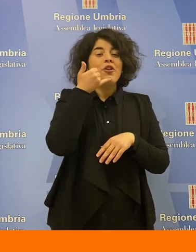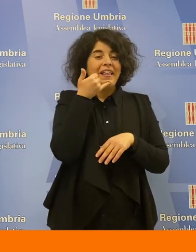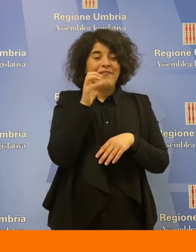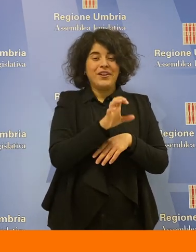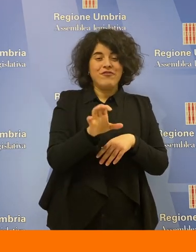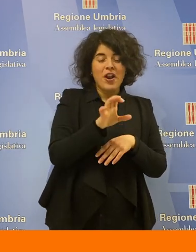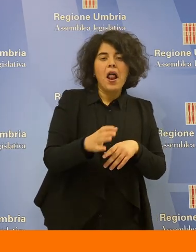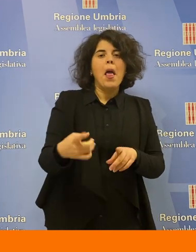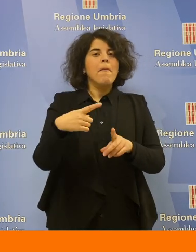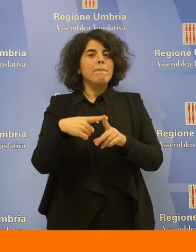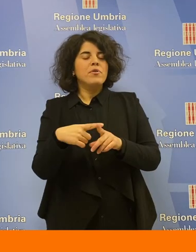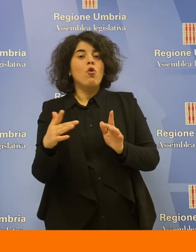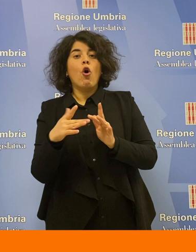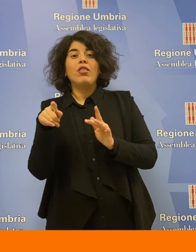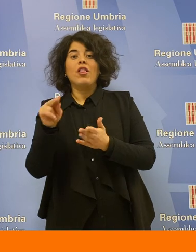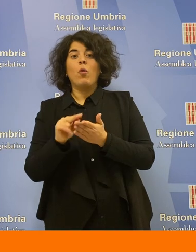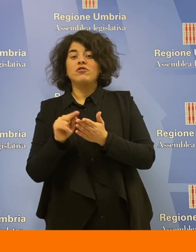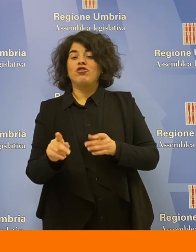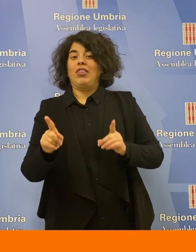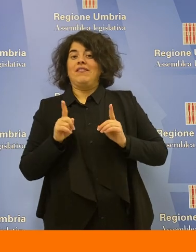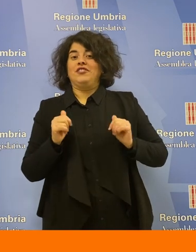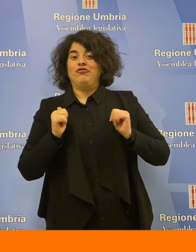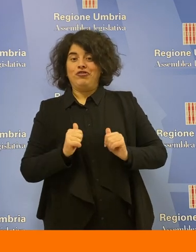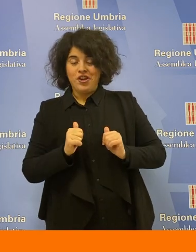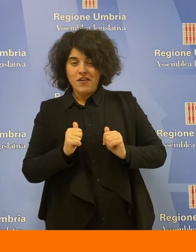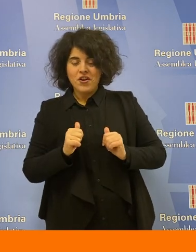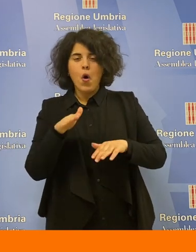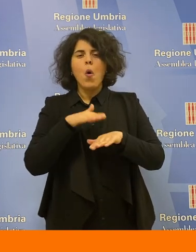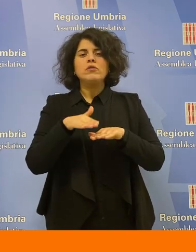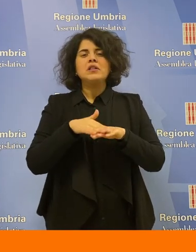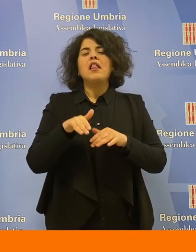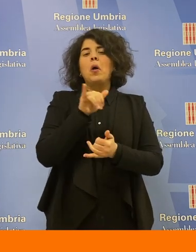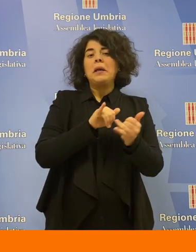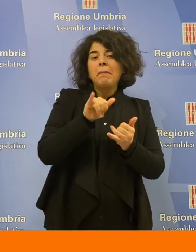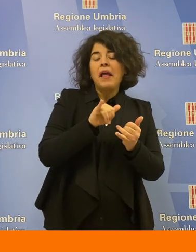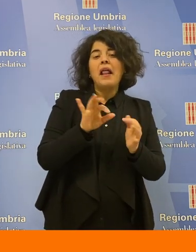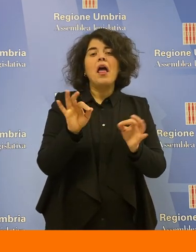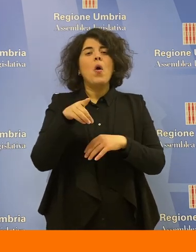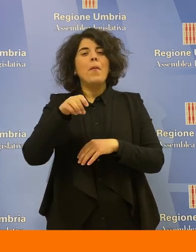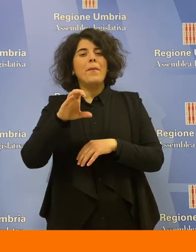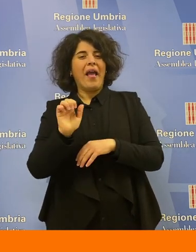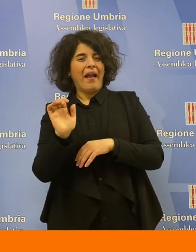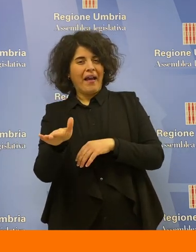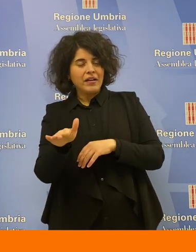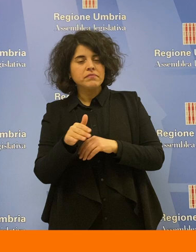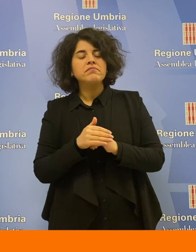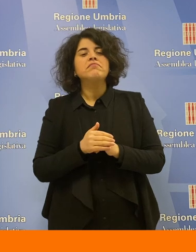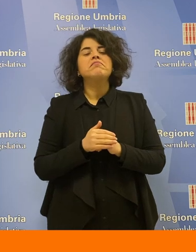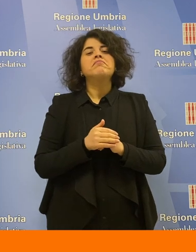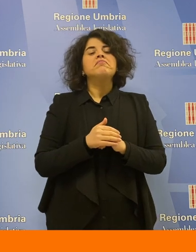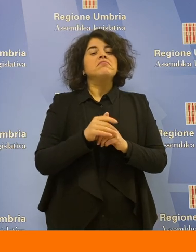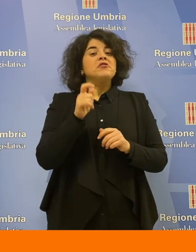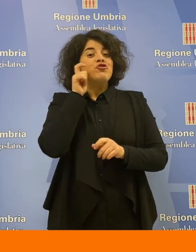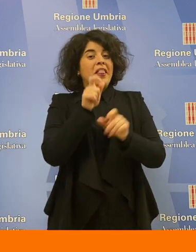numeri di telefono della regione, sia di ricorrere all'ufficio del difensore civico tramite email o PEC. La risposta dei